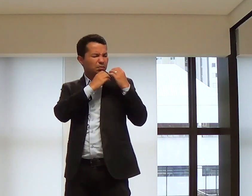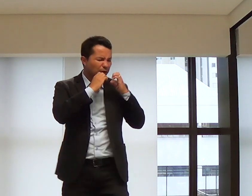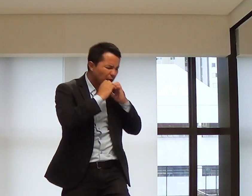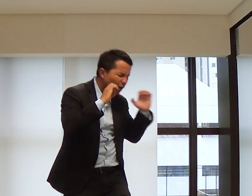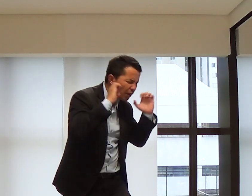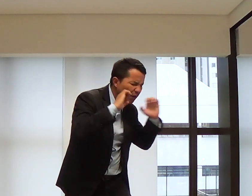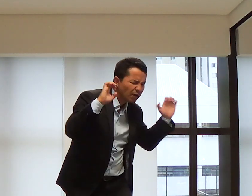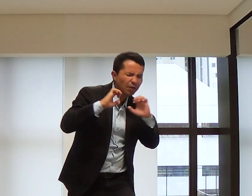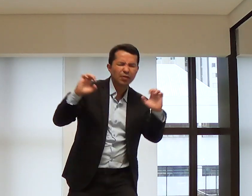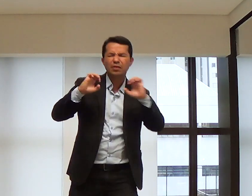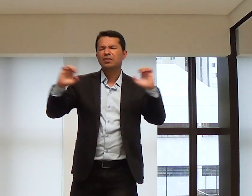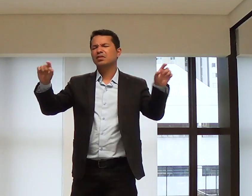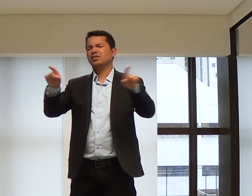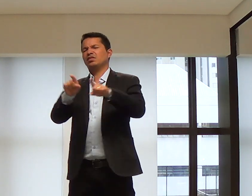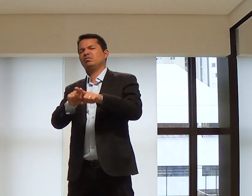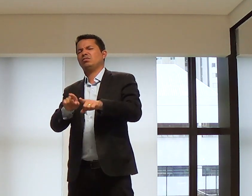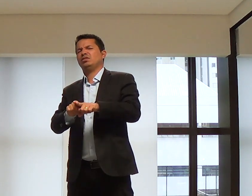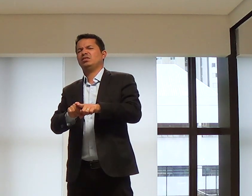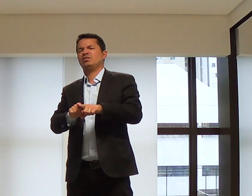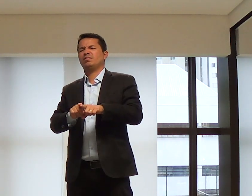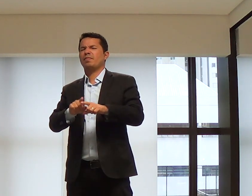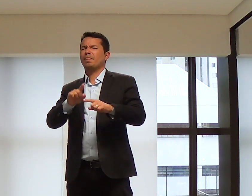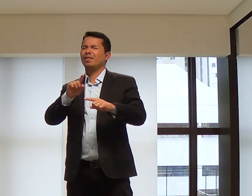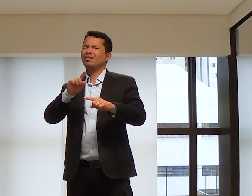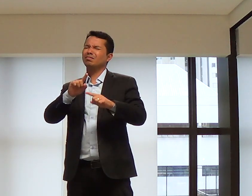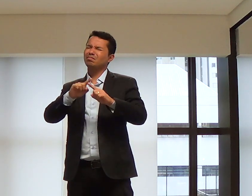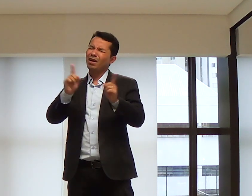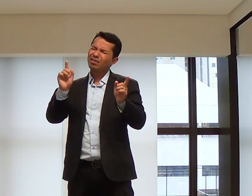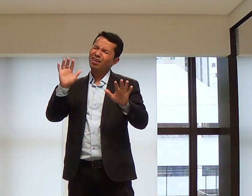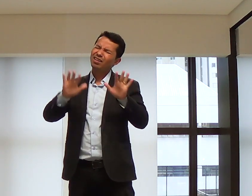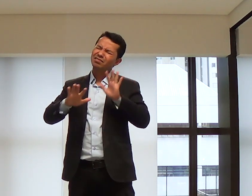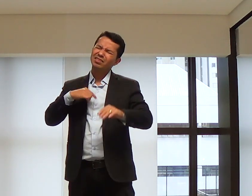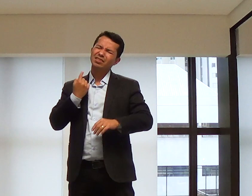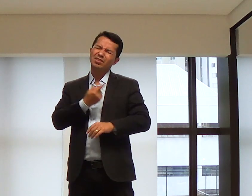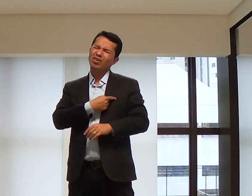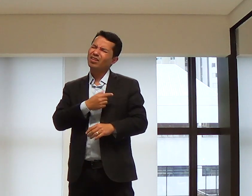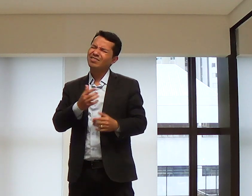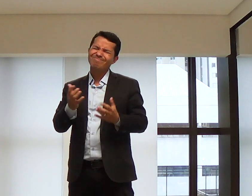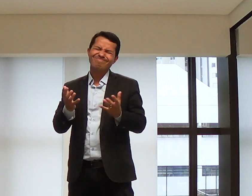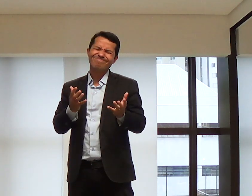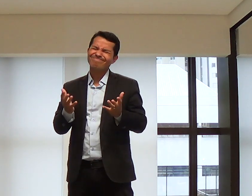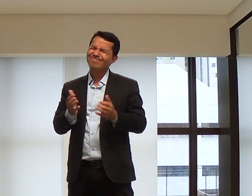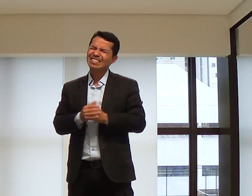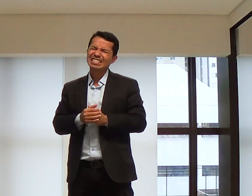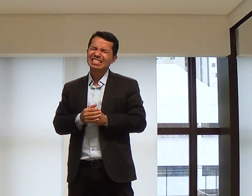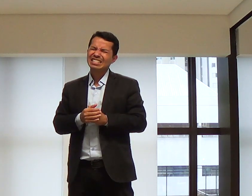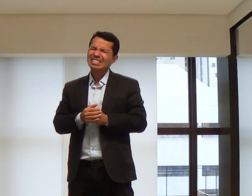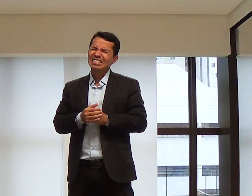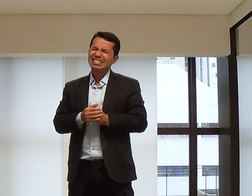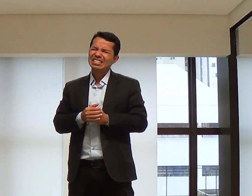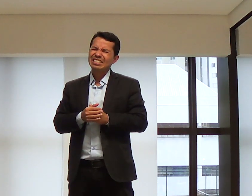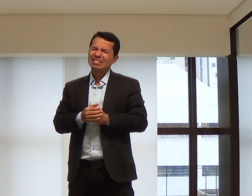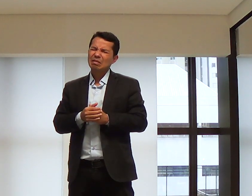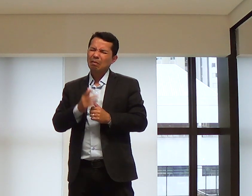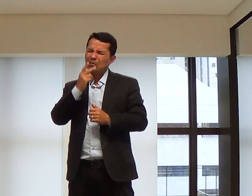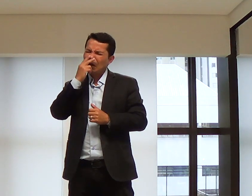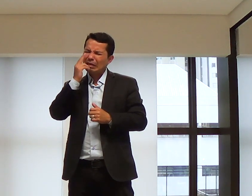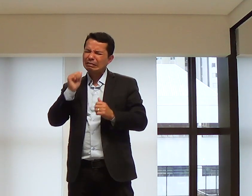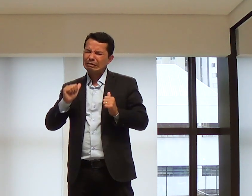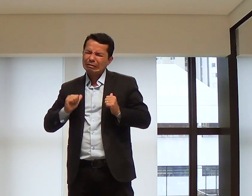aqui, para que nós tivéssemos a responsabilidade de fazer a sua obra, de continuar. Mas